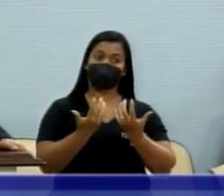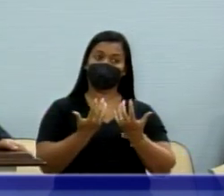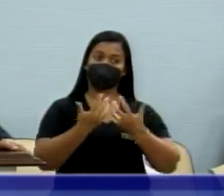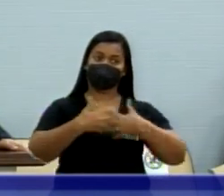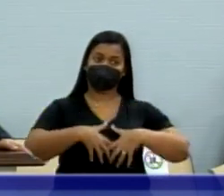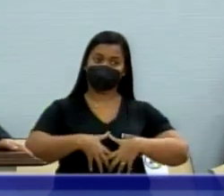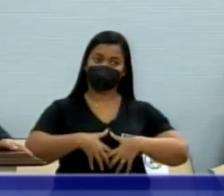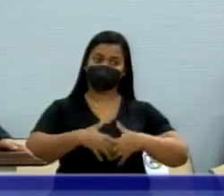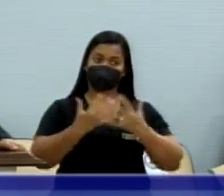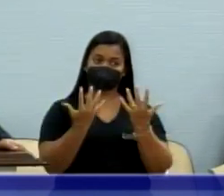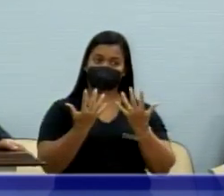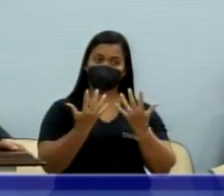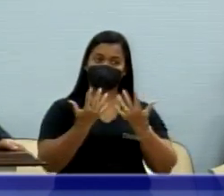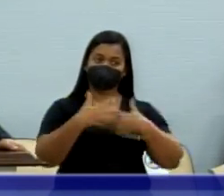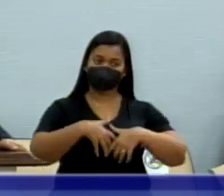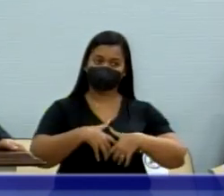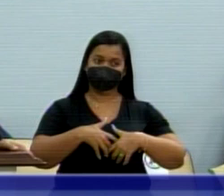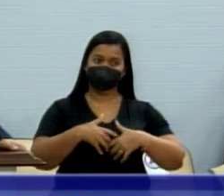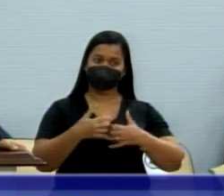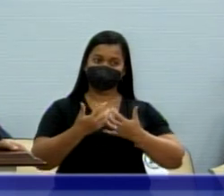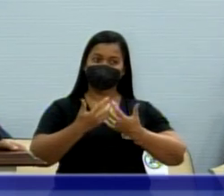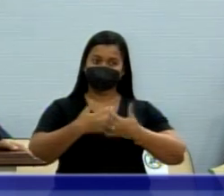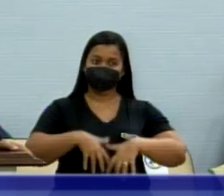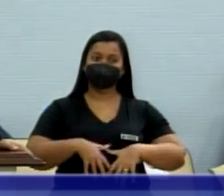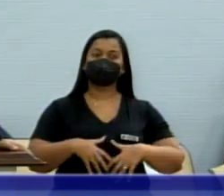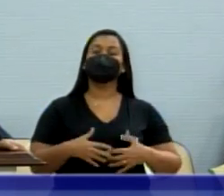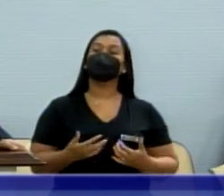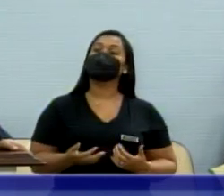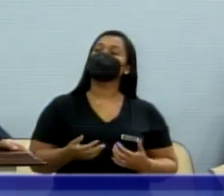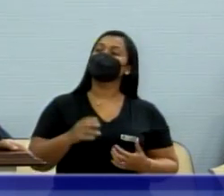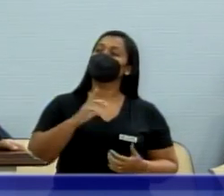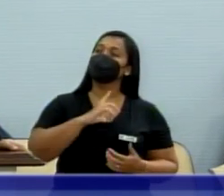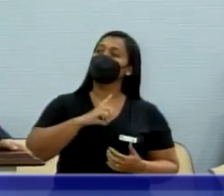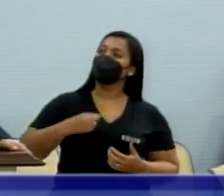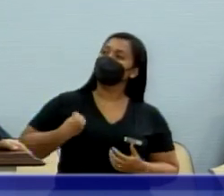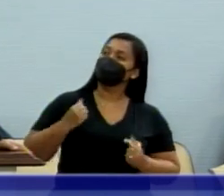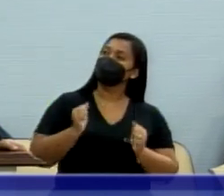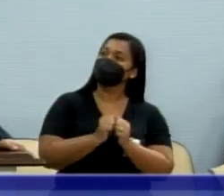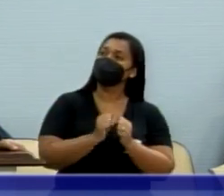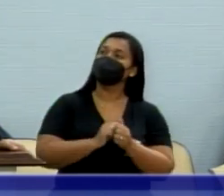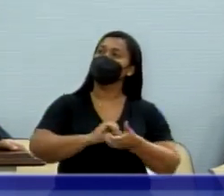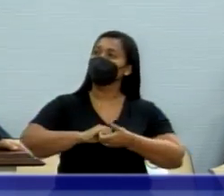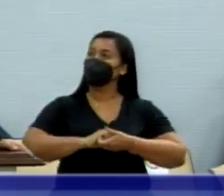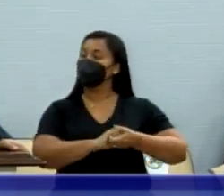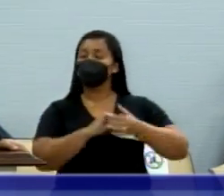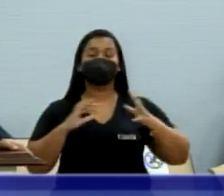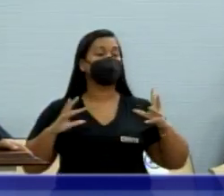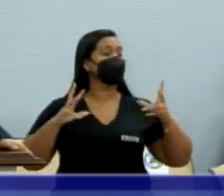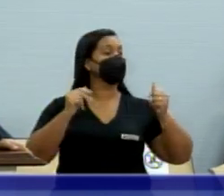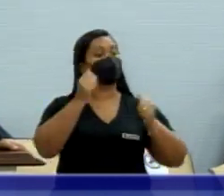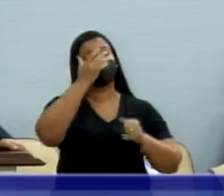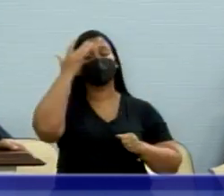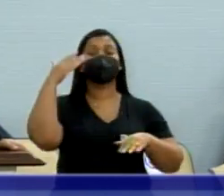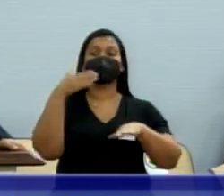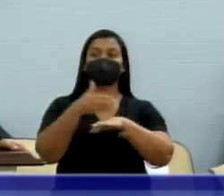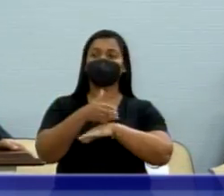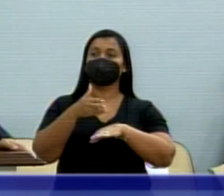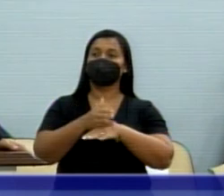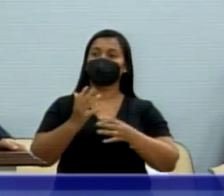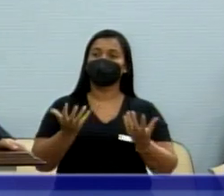Então, fiz essa moção de cumprimentos a todo rotariano, em nome